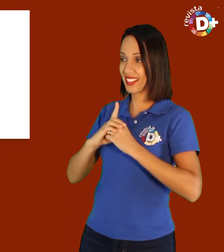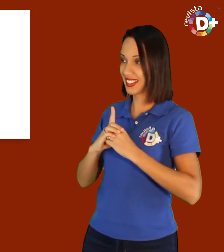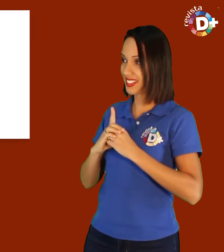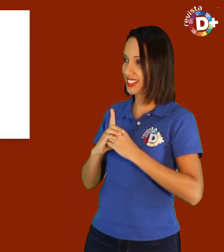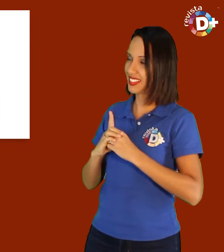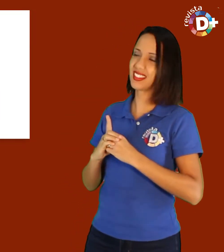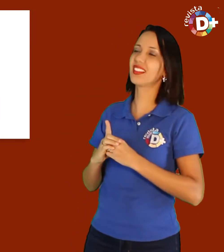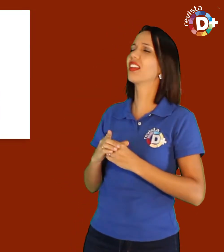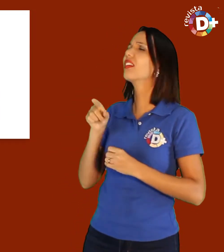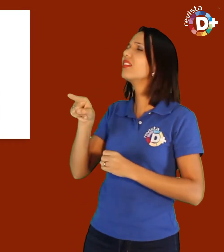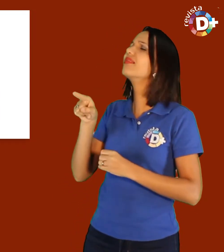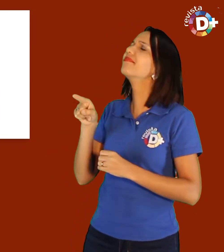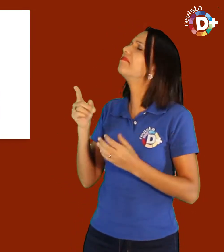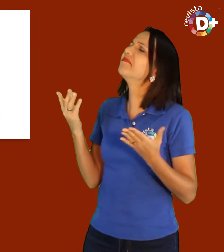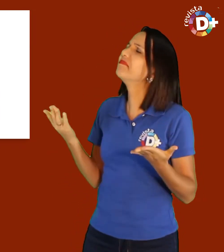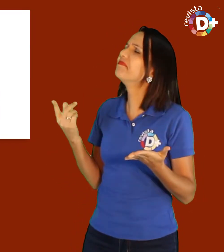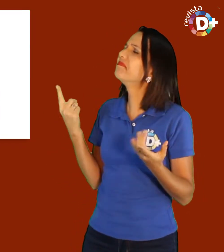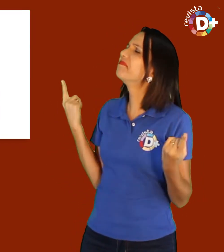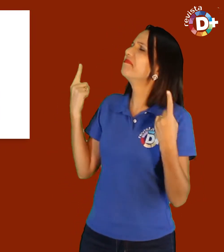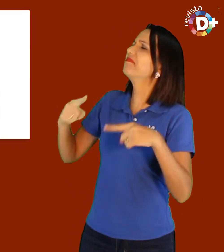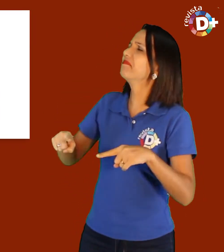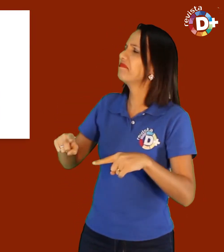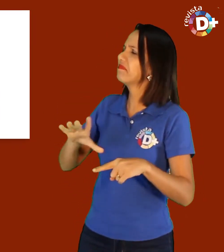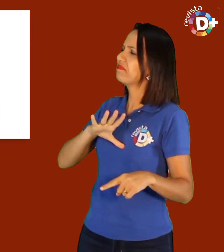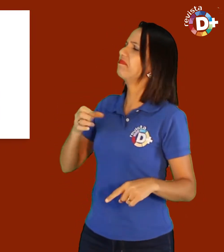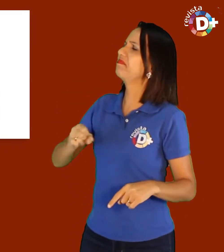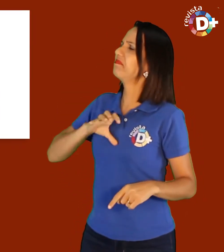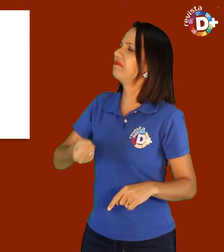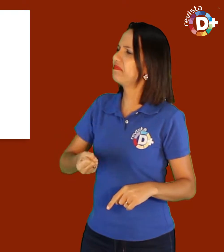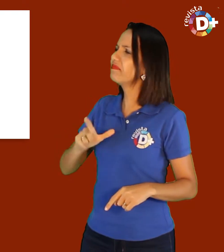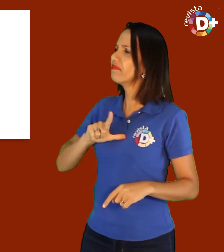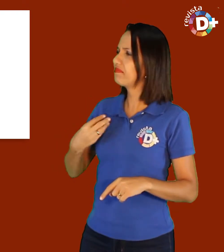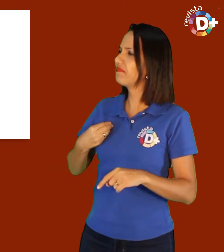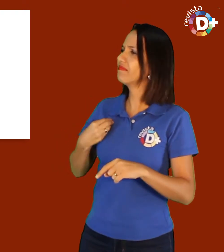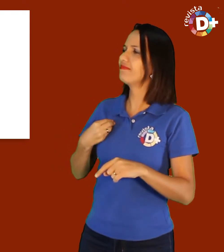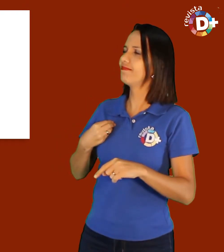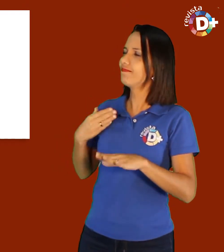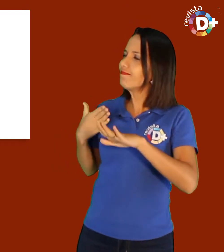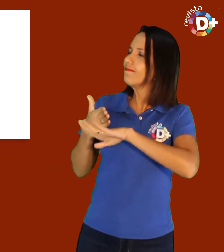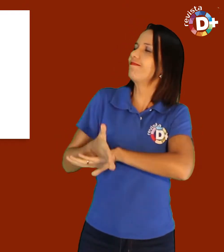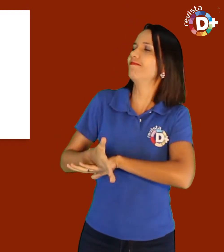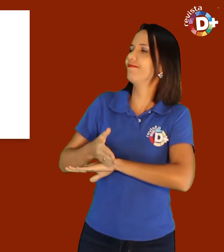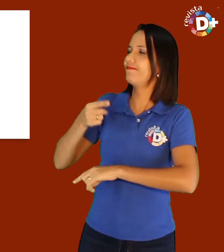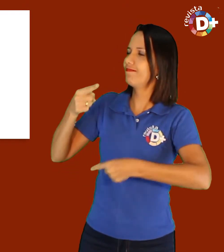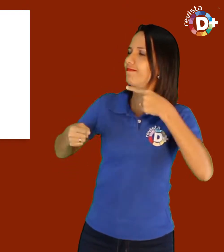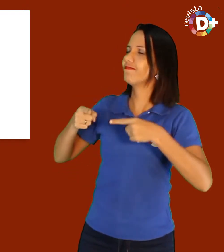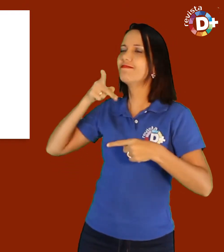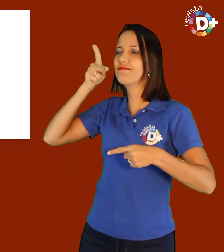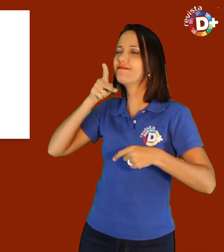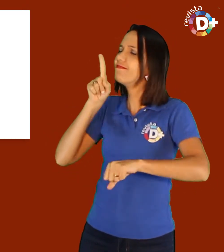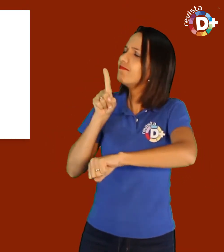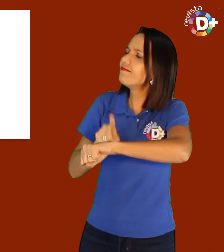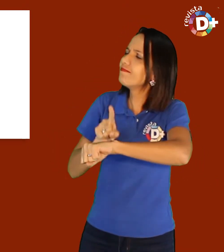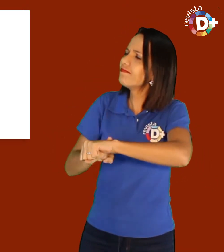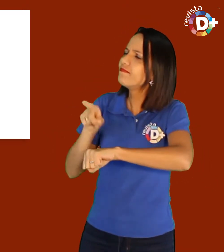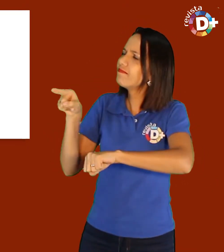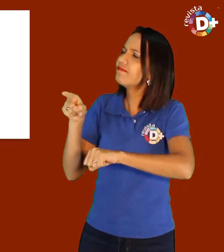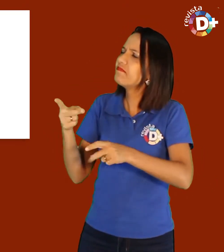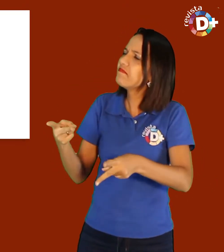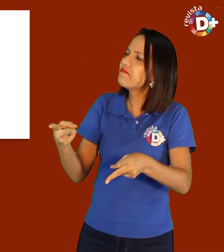Dê mais. Os seus desafios a encorajaram para entrar na vida política? Em que